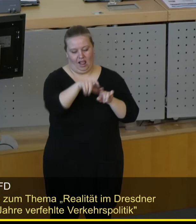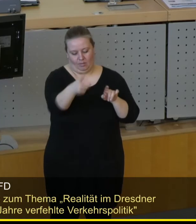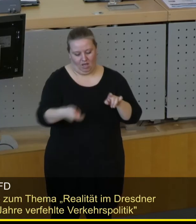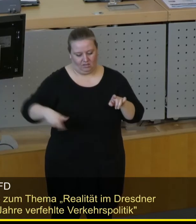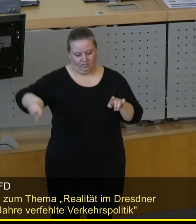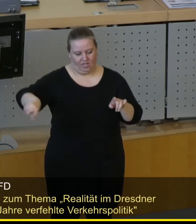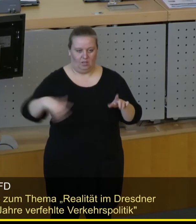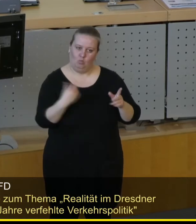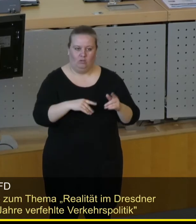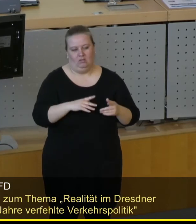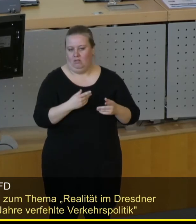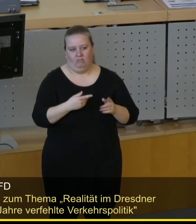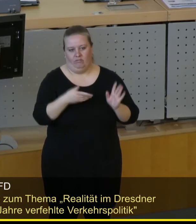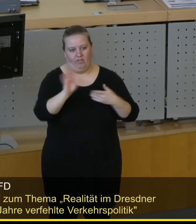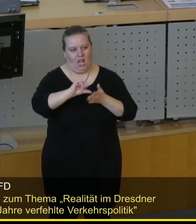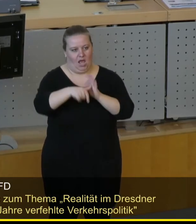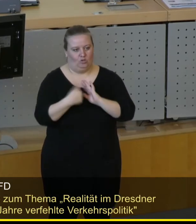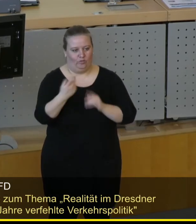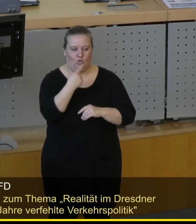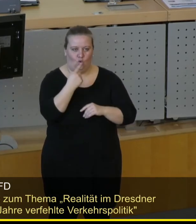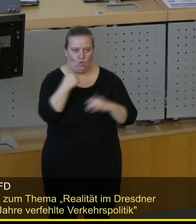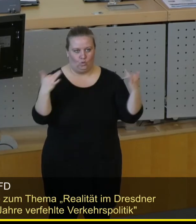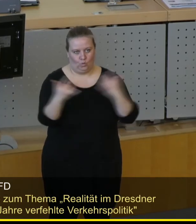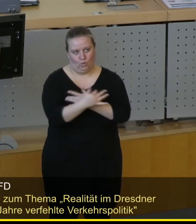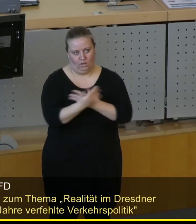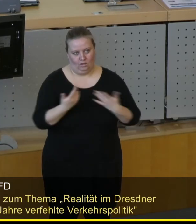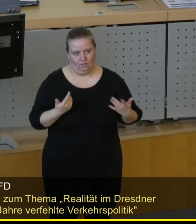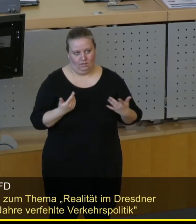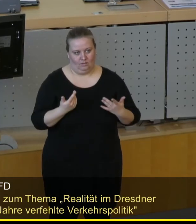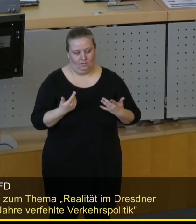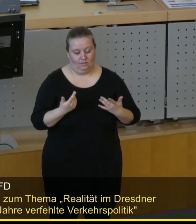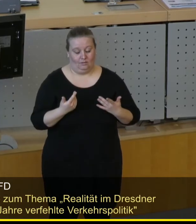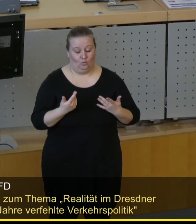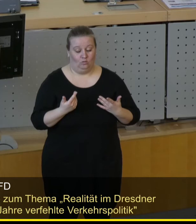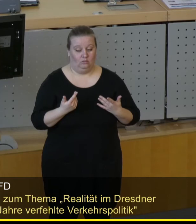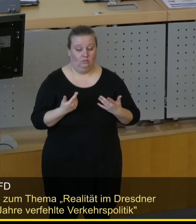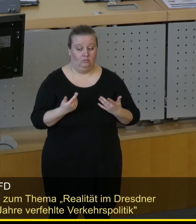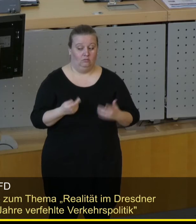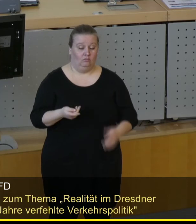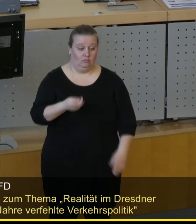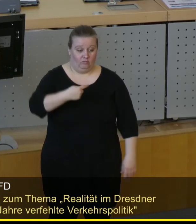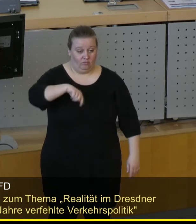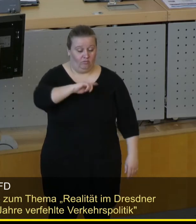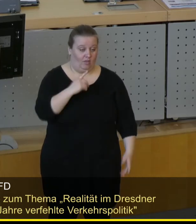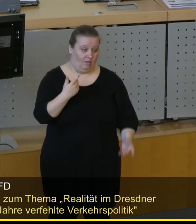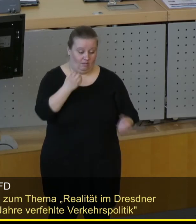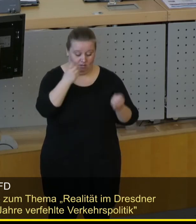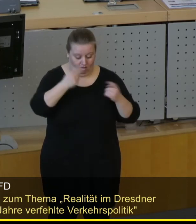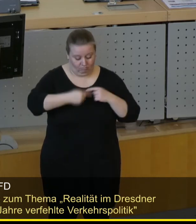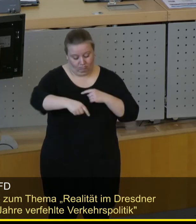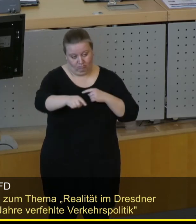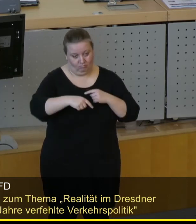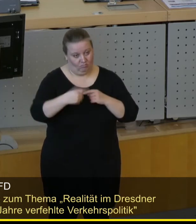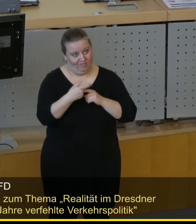das sind Fehlleistungen rot-rück-grüner Mehrheiten. Und wir müssen darauf natürlich in den kommenden